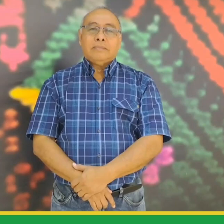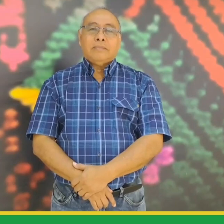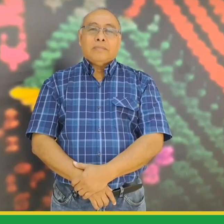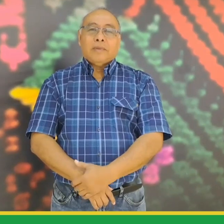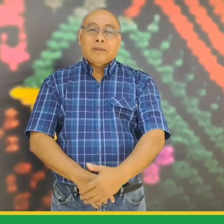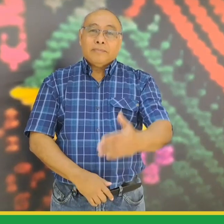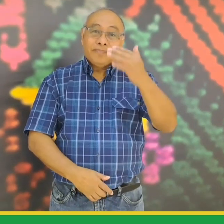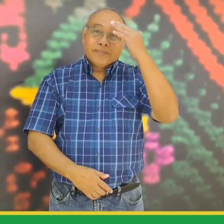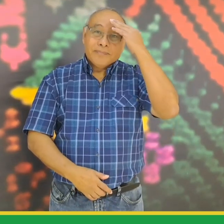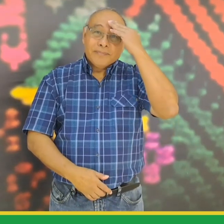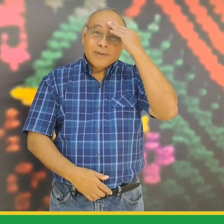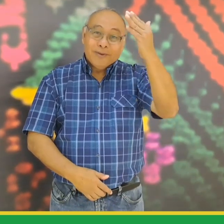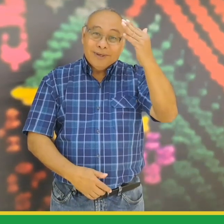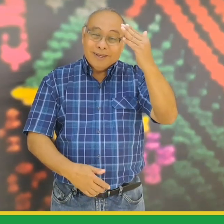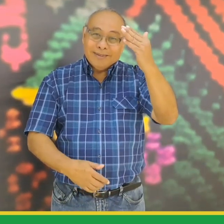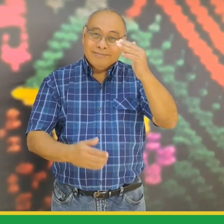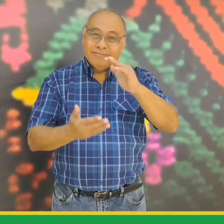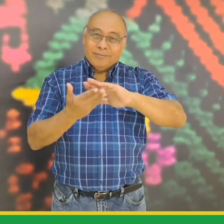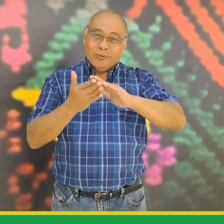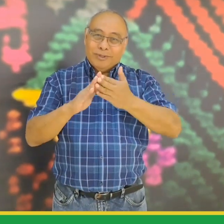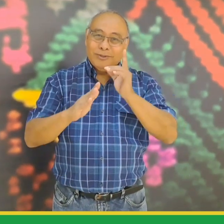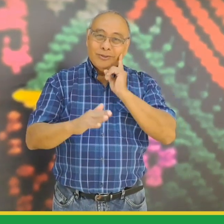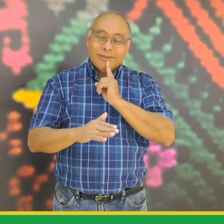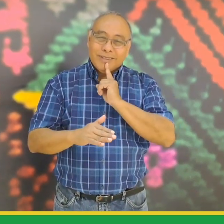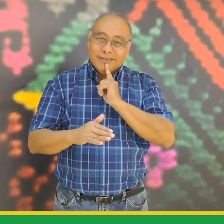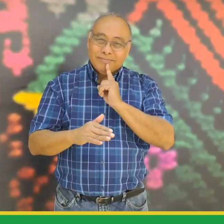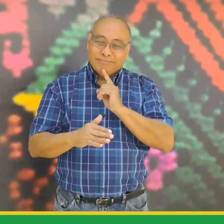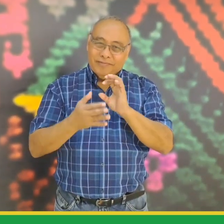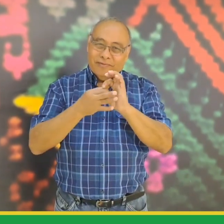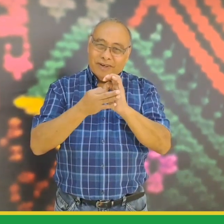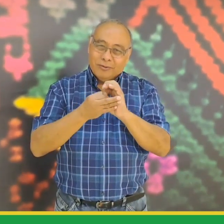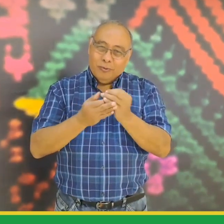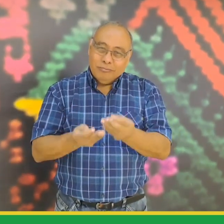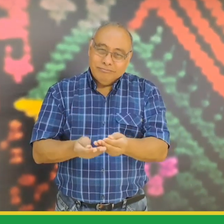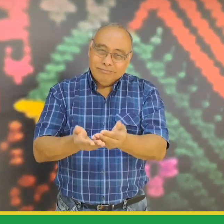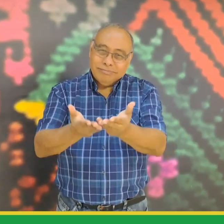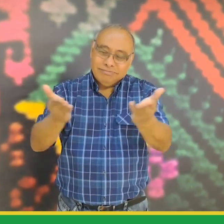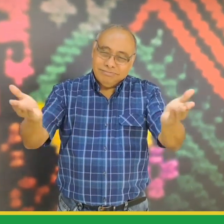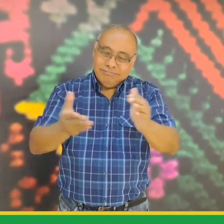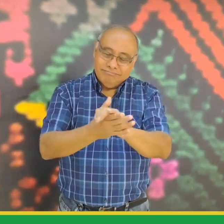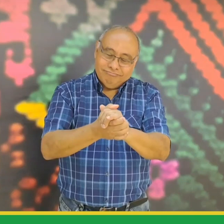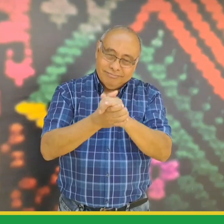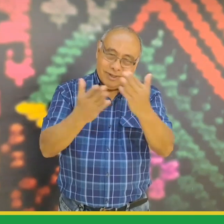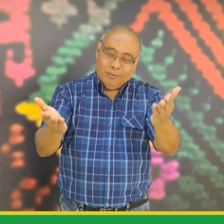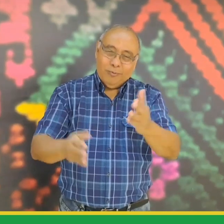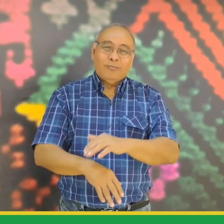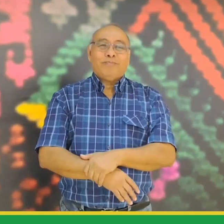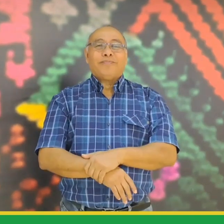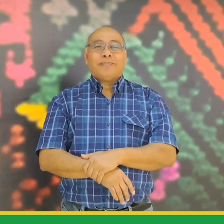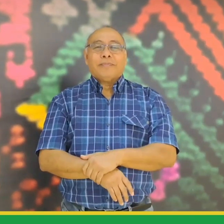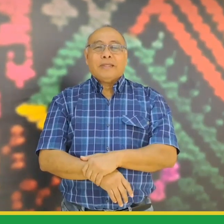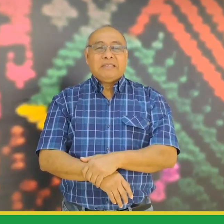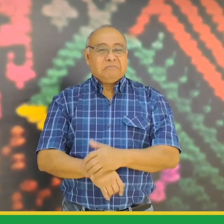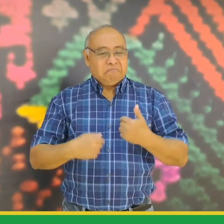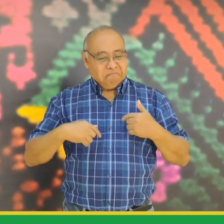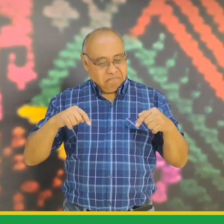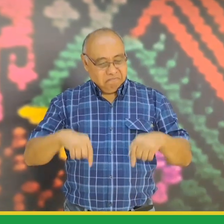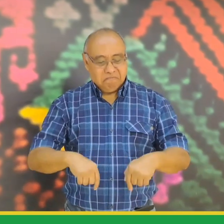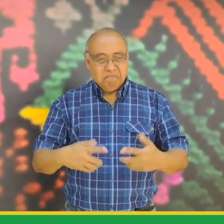hola un gran saludo comunidad sorda de colombia desde fenascol les enviamos un saludo en